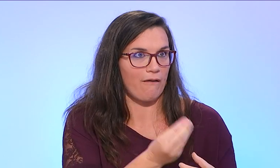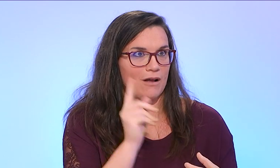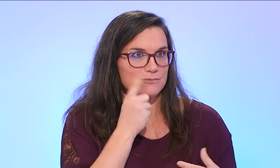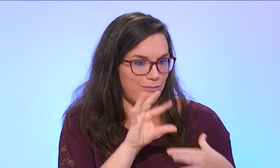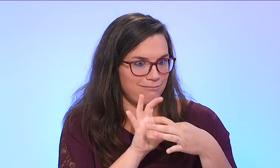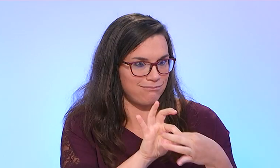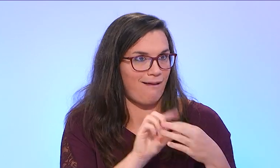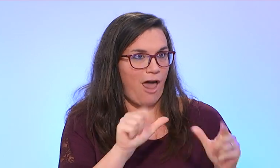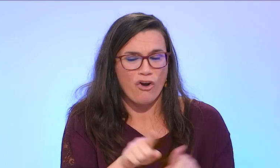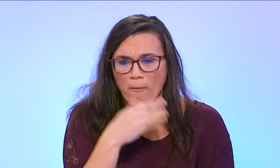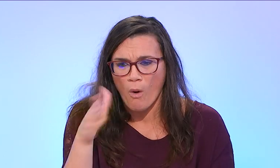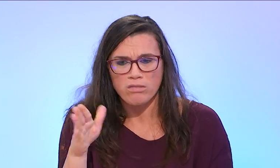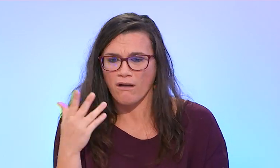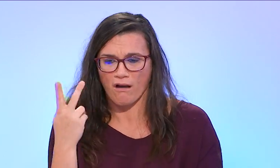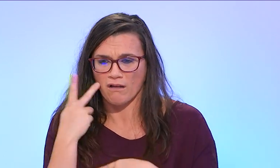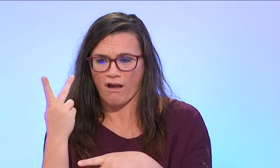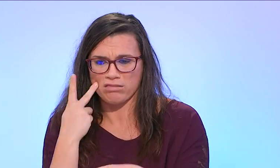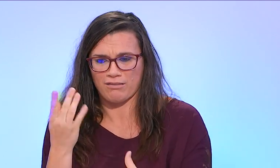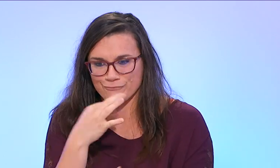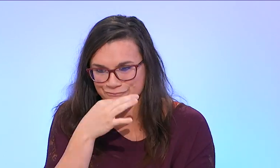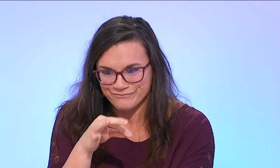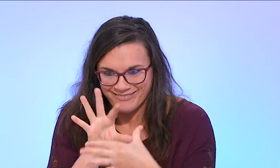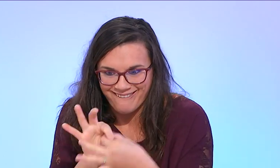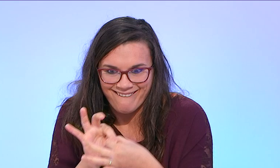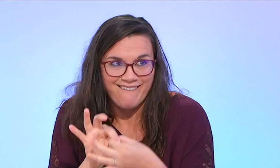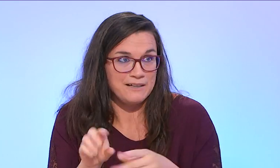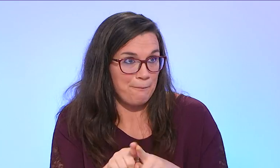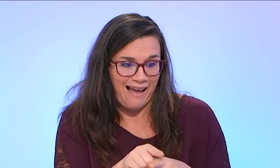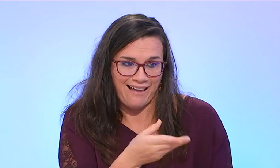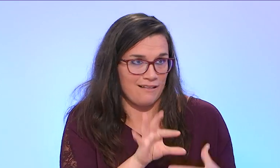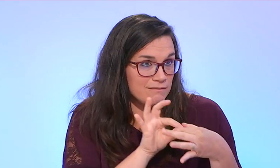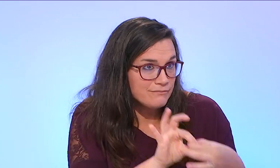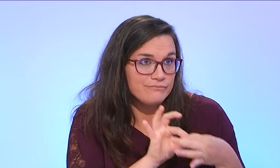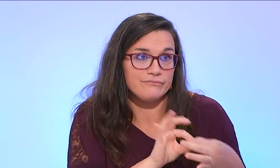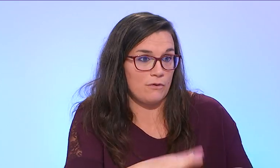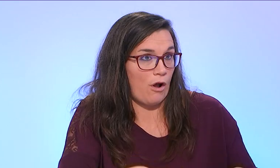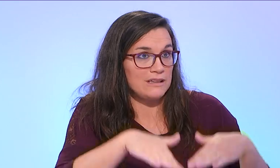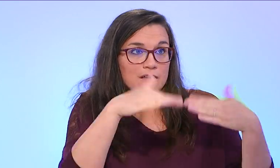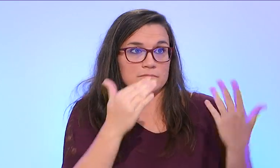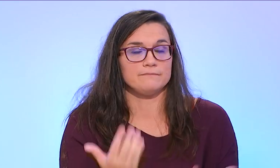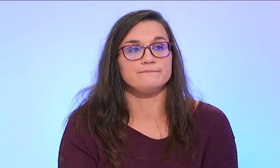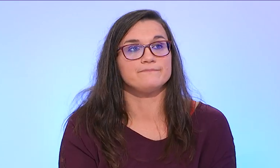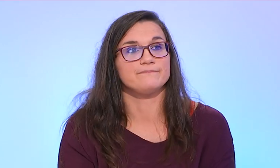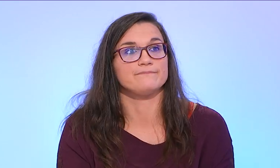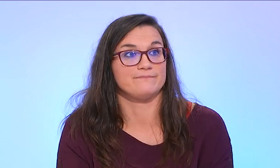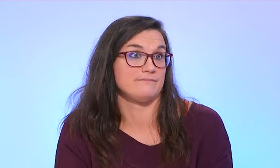droit que les parents aient droit à une formation en langue des signes gratuite pour pouvoir faire le lien avec leur enfant,